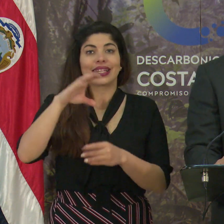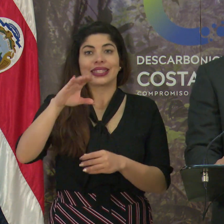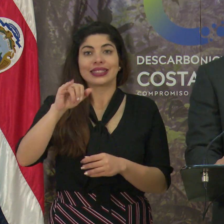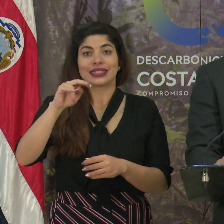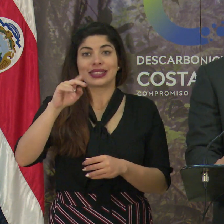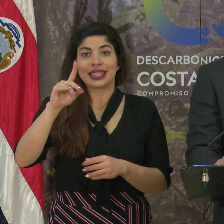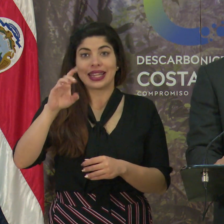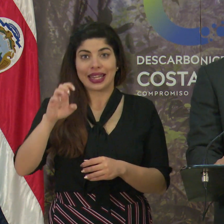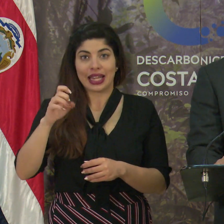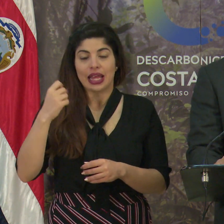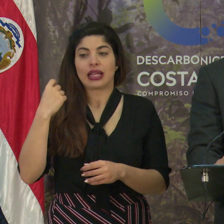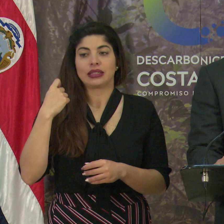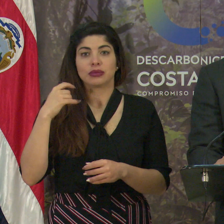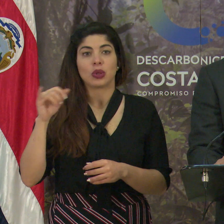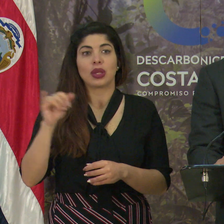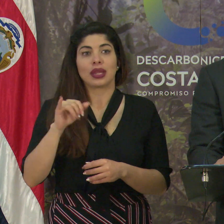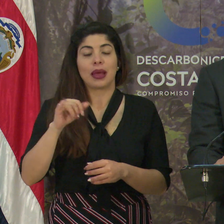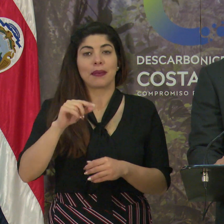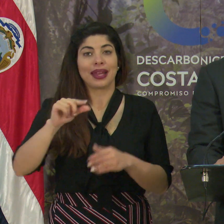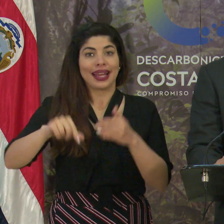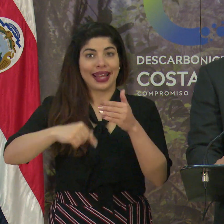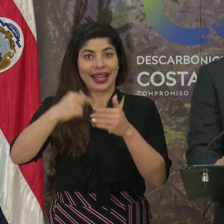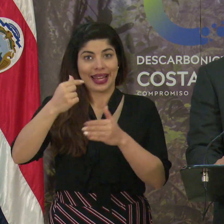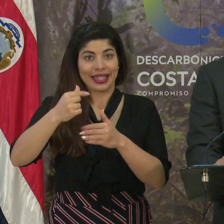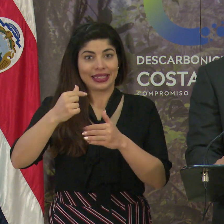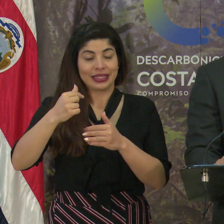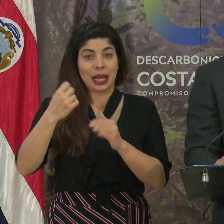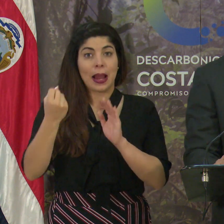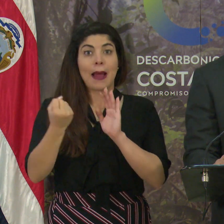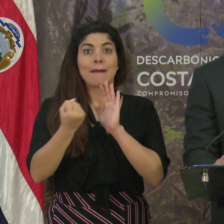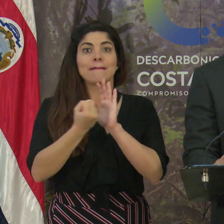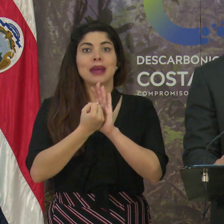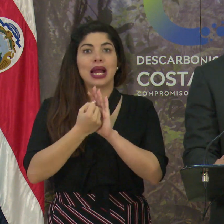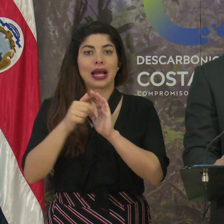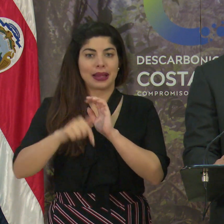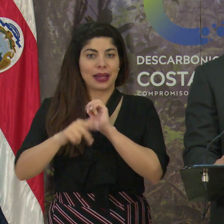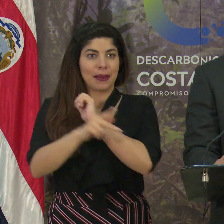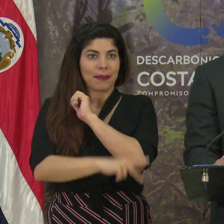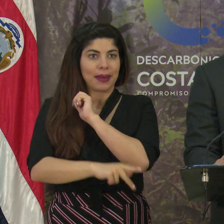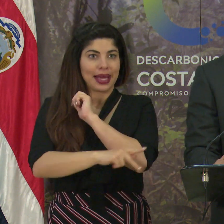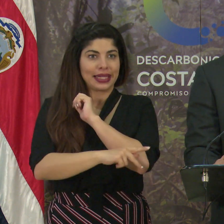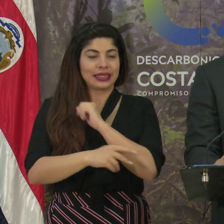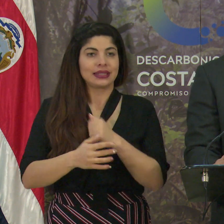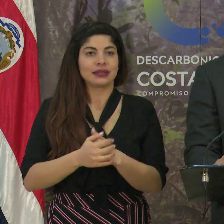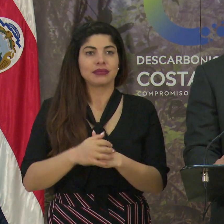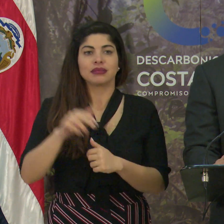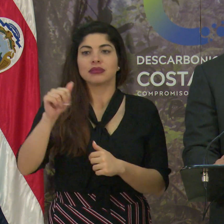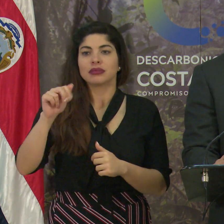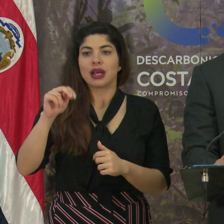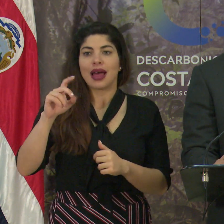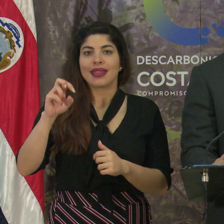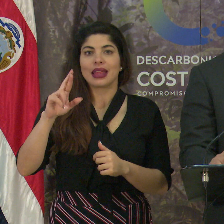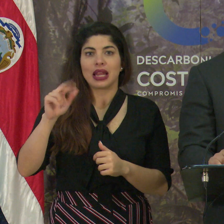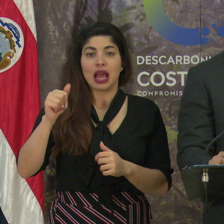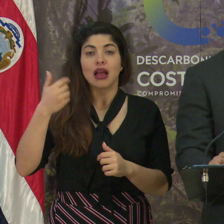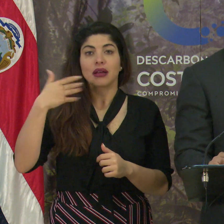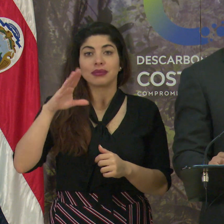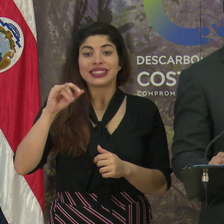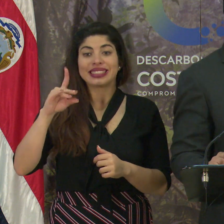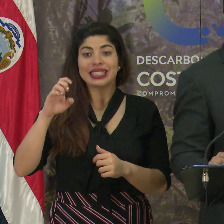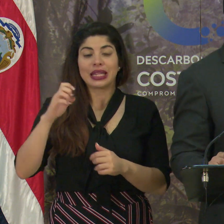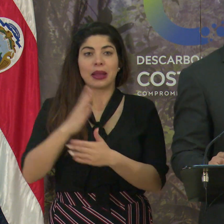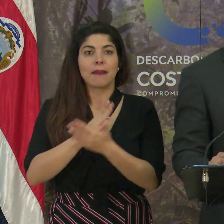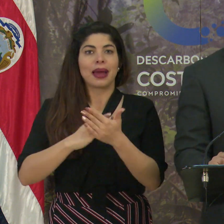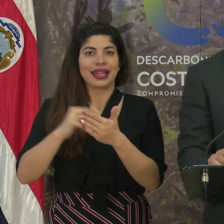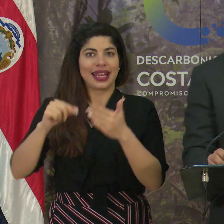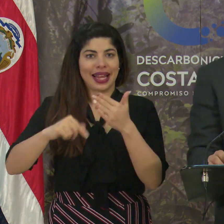y más recientemente también desde la gerencia de la marca País, doña Andrea estaba en Cinde, en la parte de